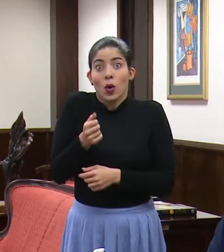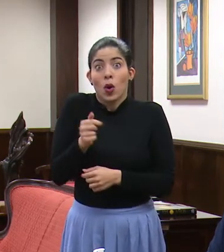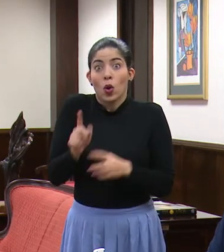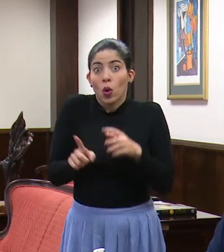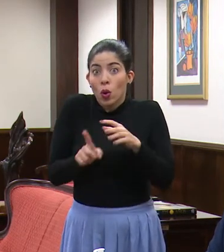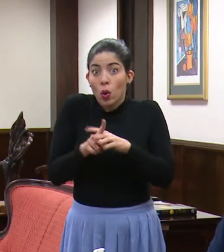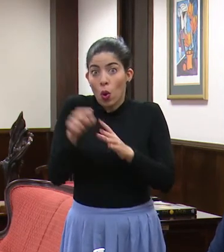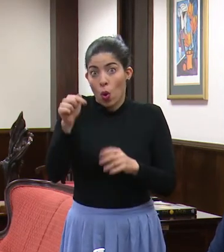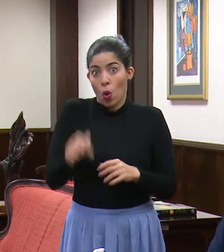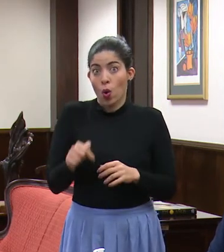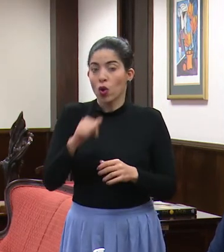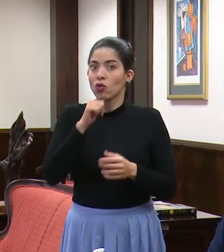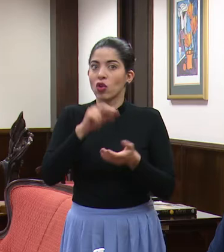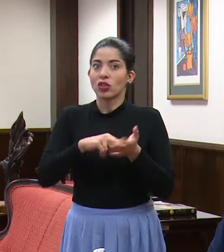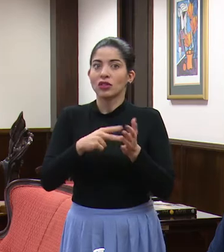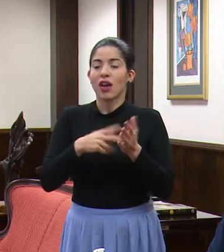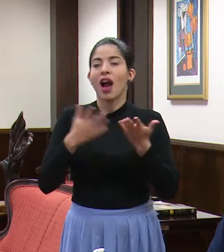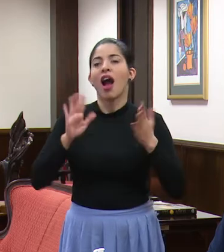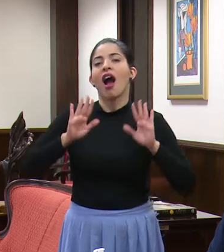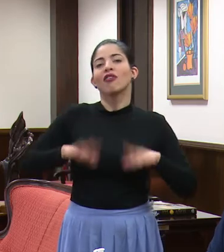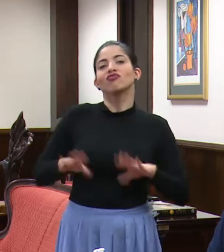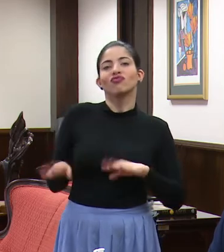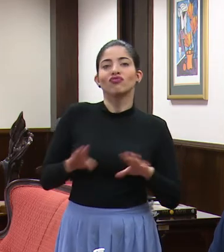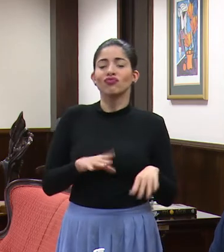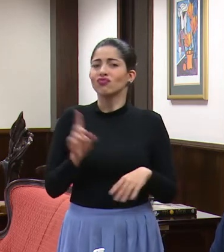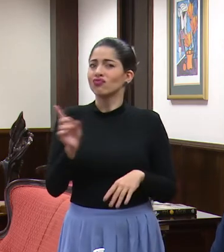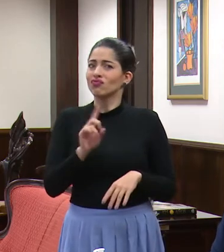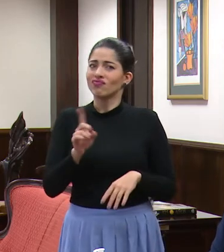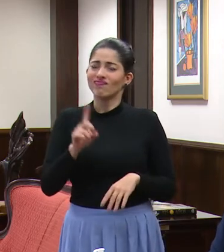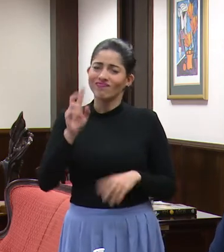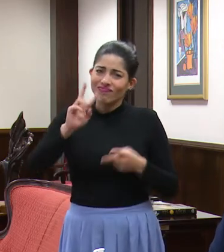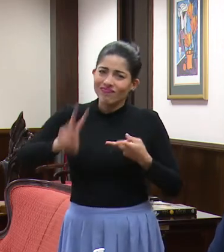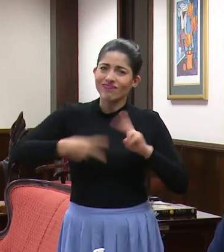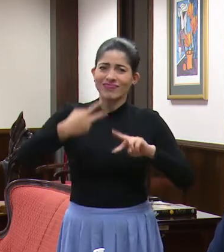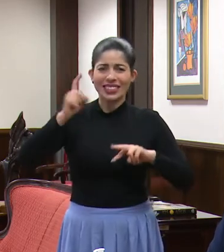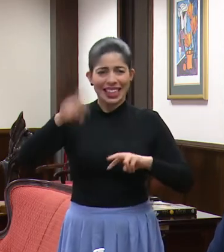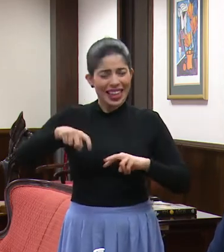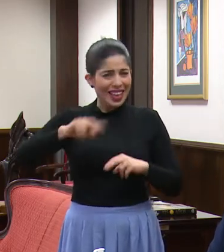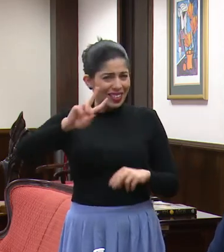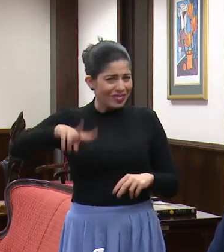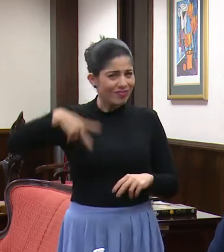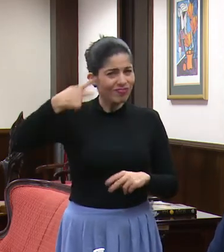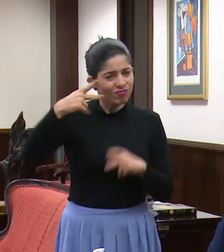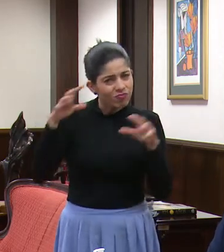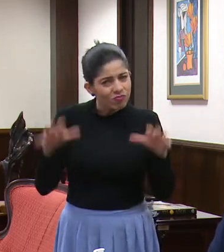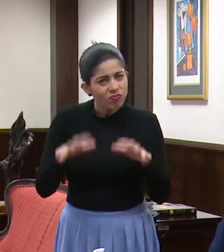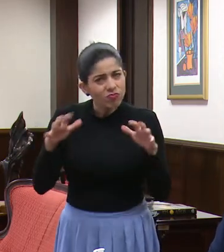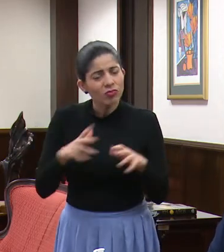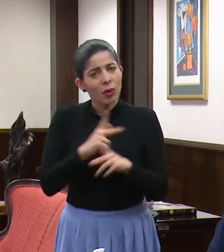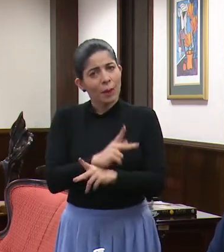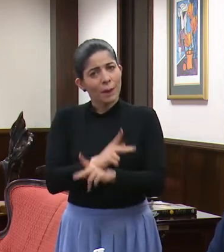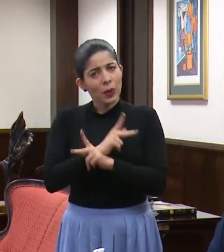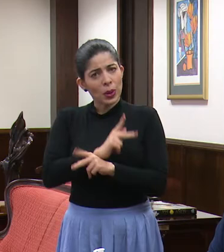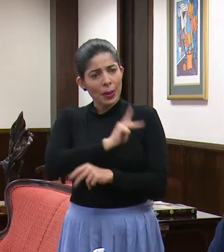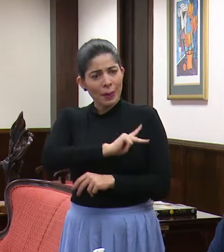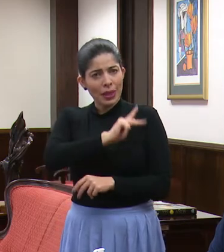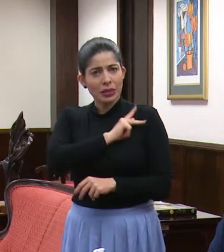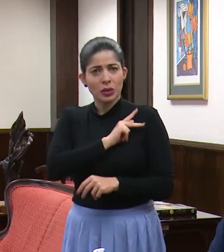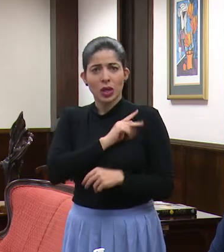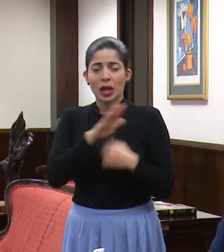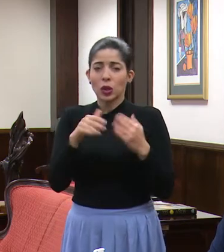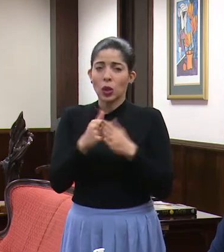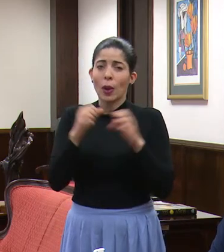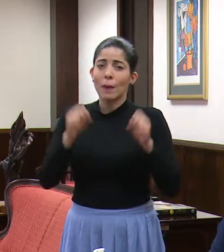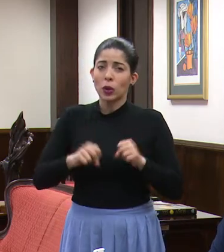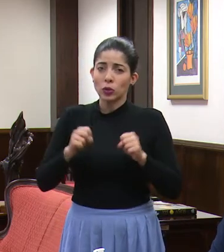día de hoy, jamás podemos bajar la guardia. Todo lo contrario, intensificar las acciones de protección personal y de ser posible